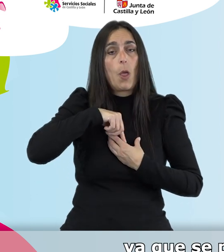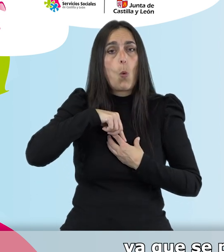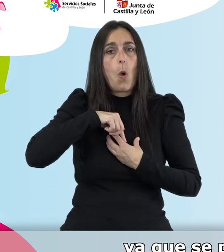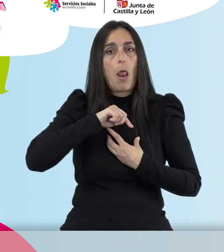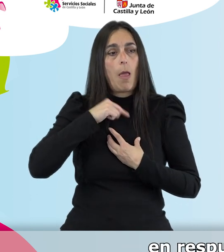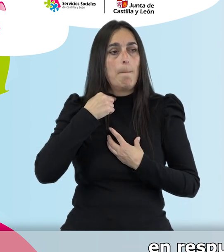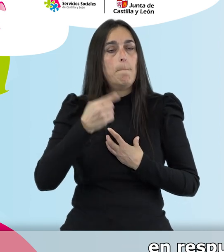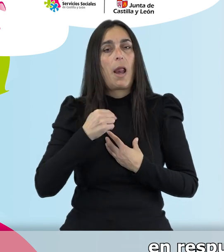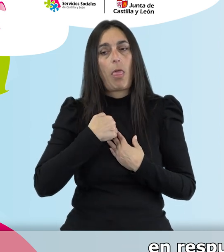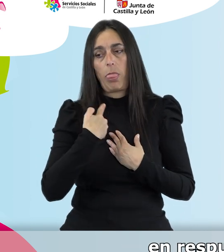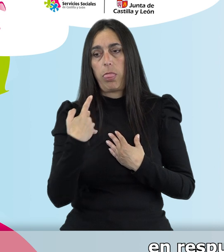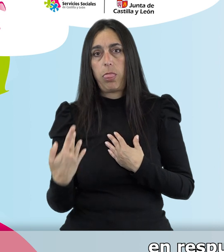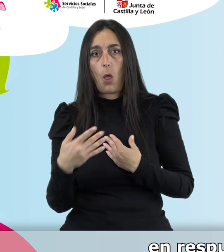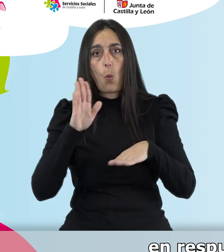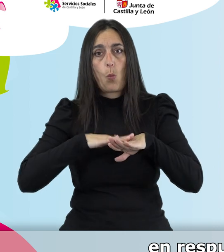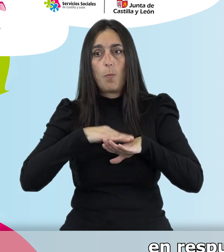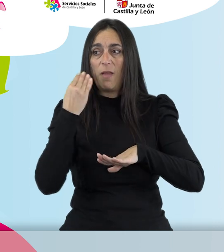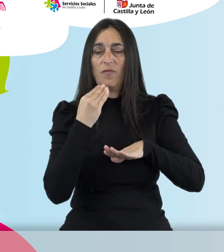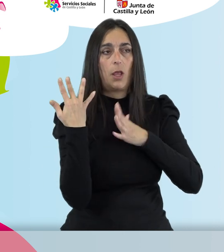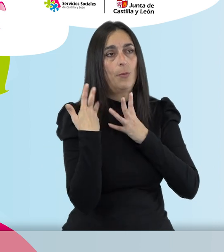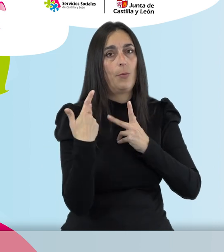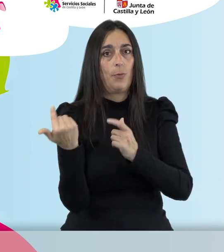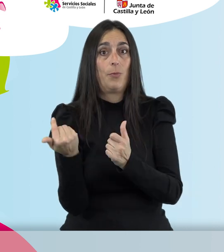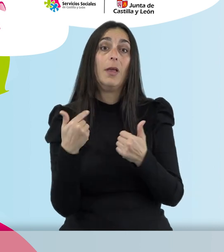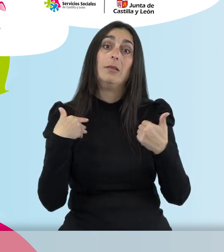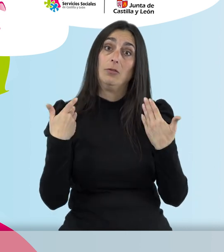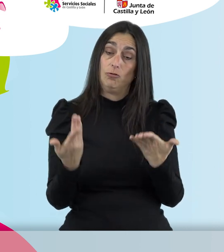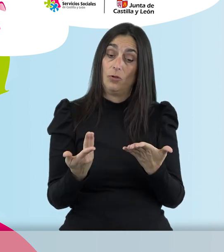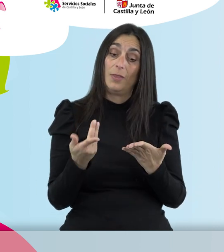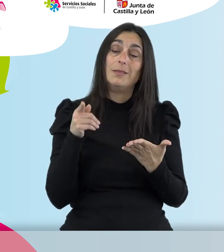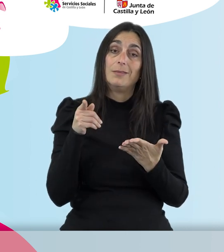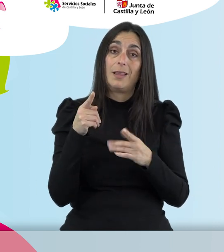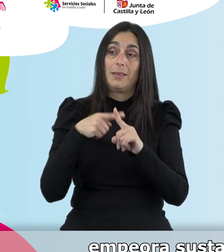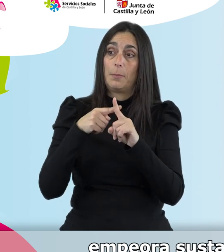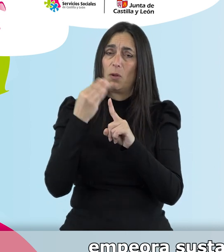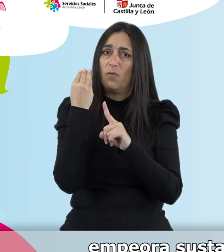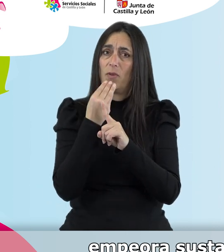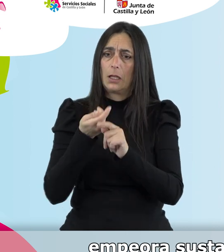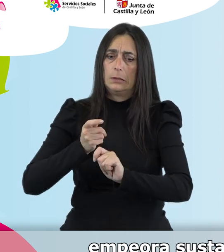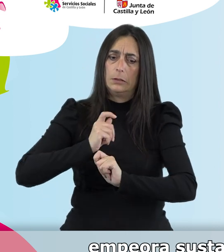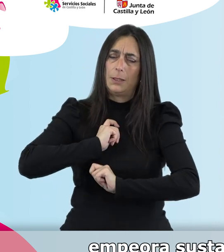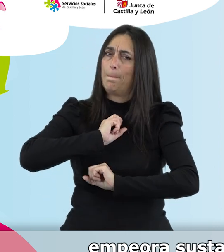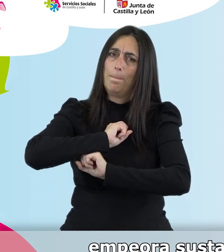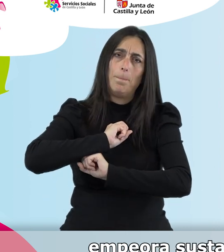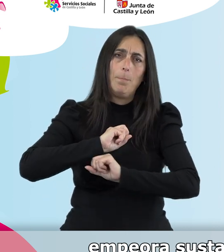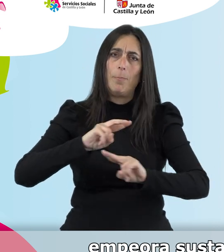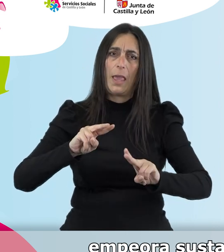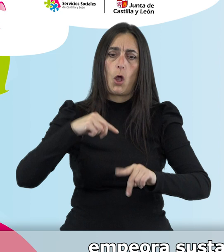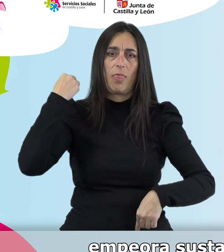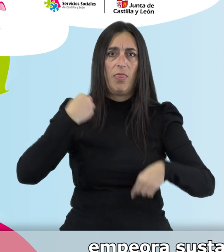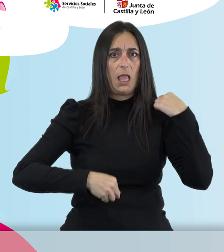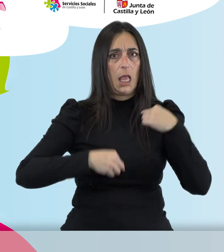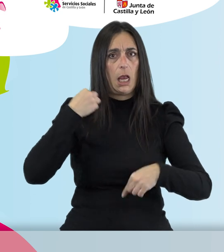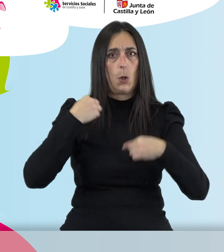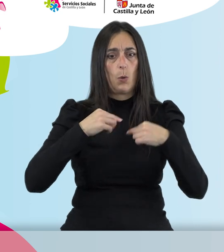vasoconstricción en respuesta a esas bajas temperaturas. Por lo tanto, el frío, además, empeora sustancialmente el sistema